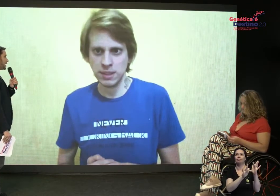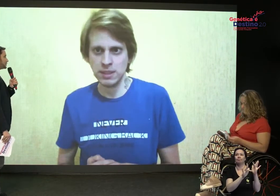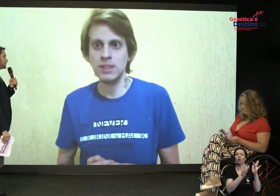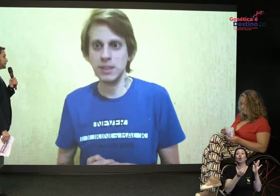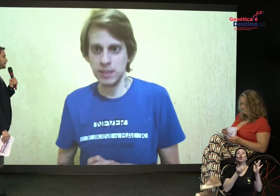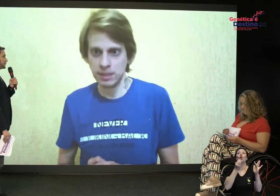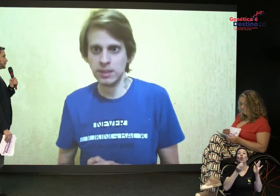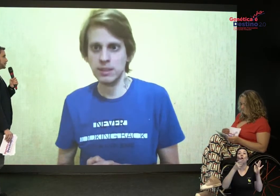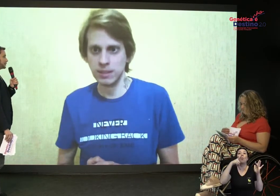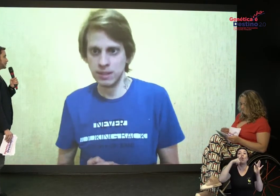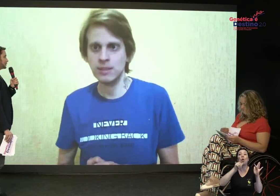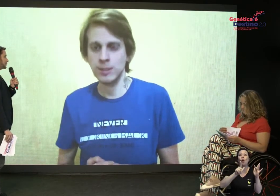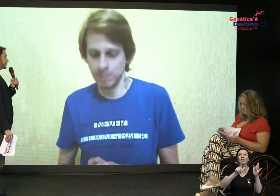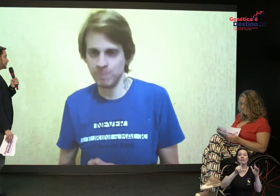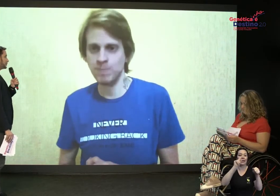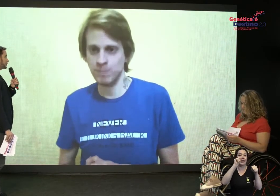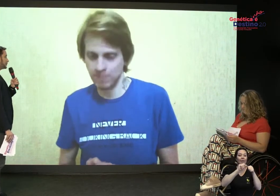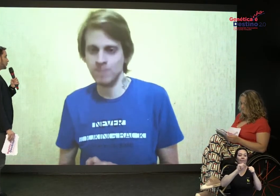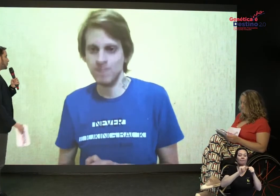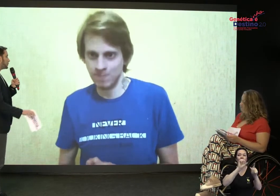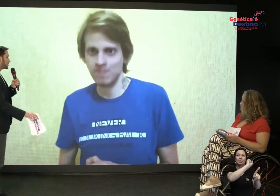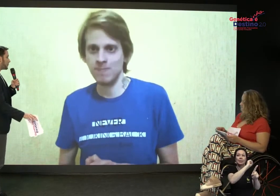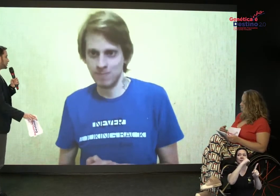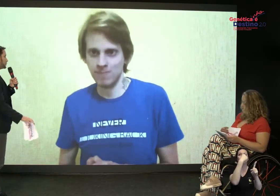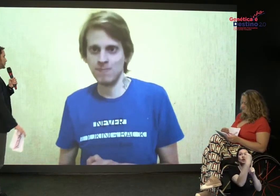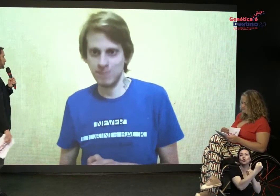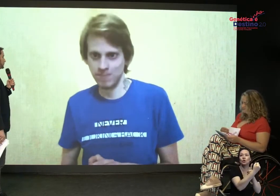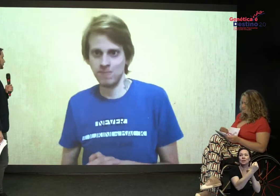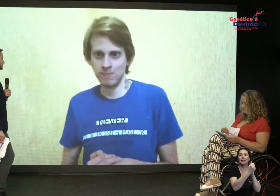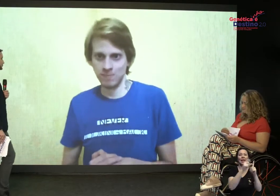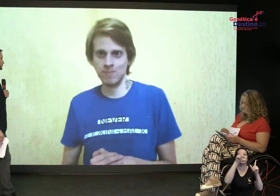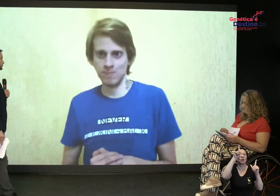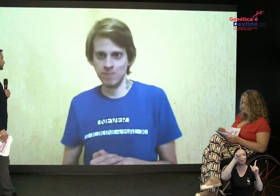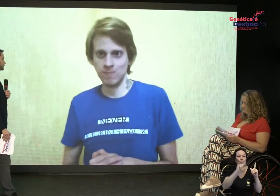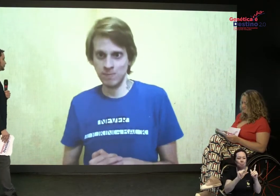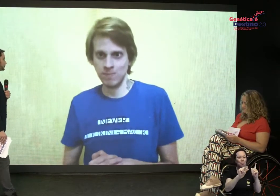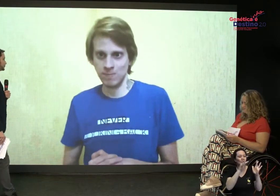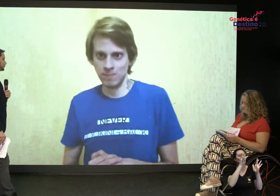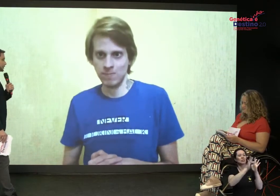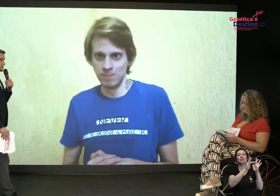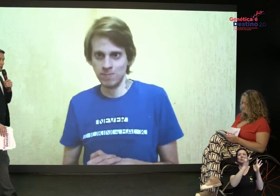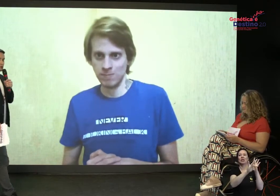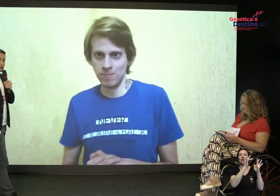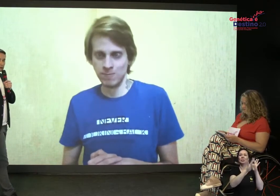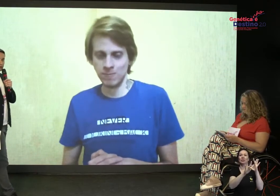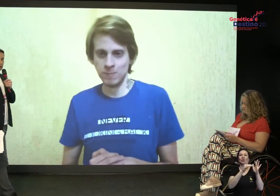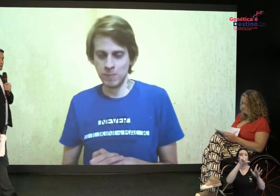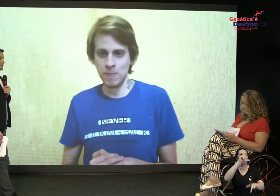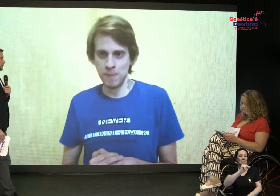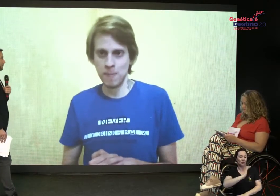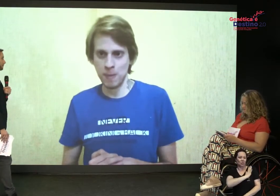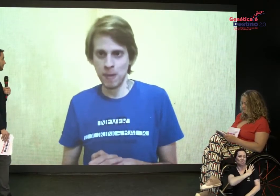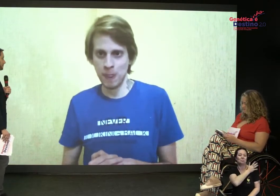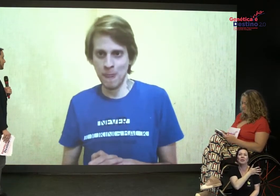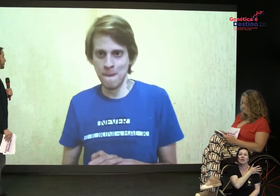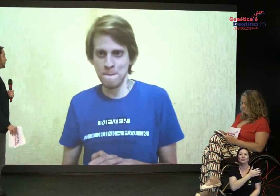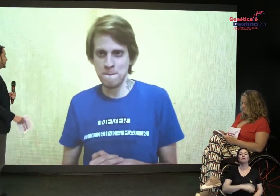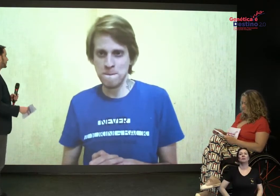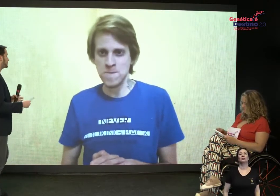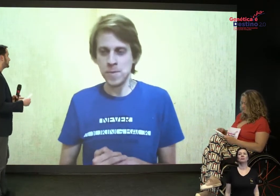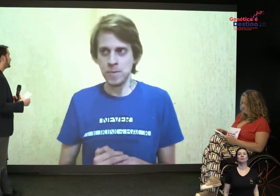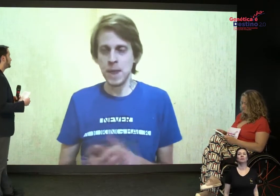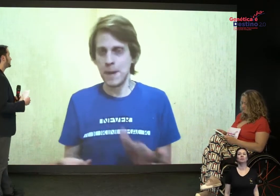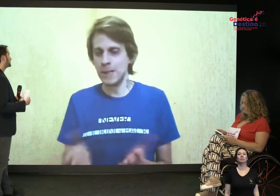Uma sociedade... Com menos capacitismo. Menos preconceito. Menos preconceito.